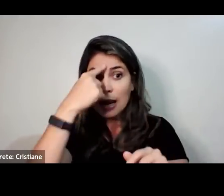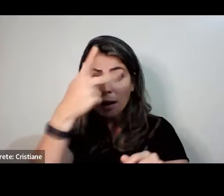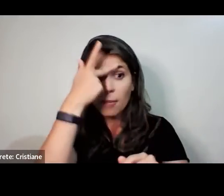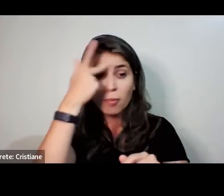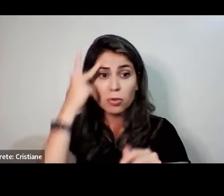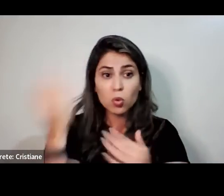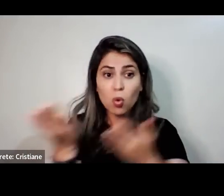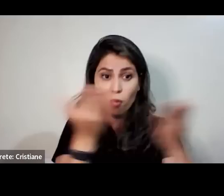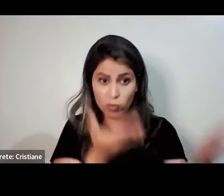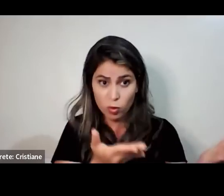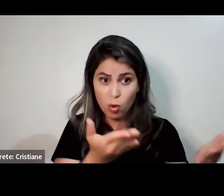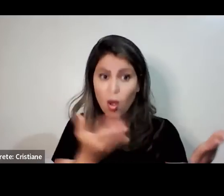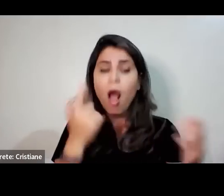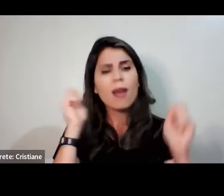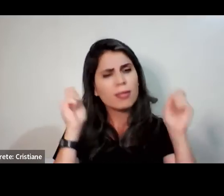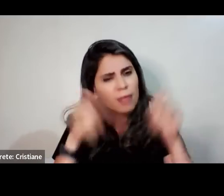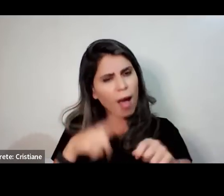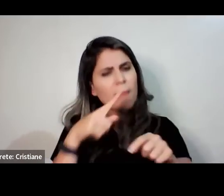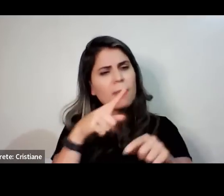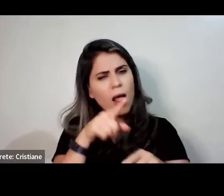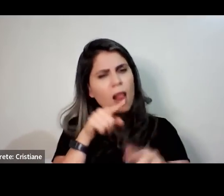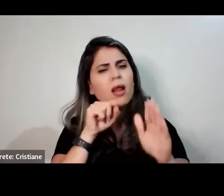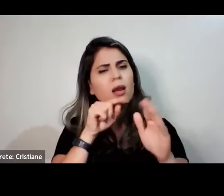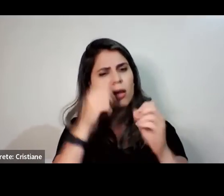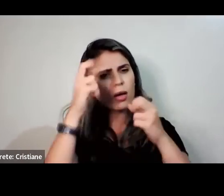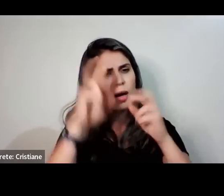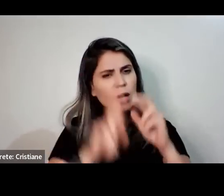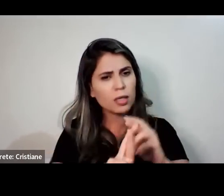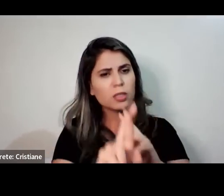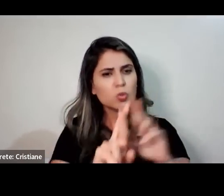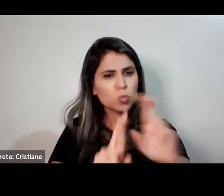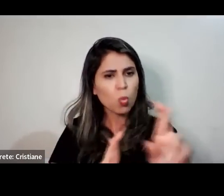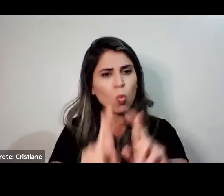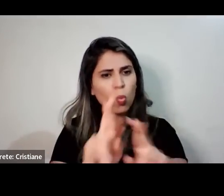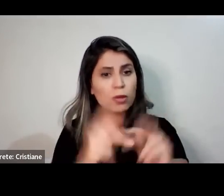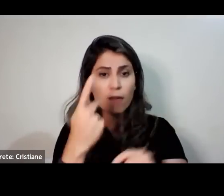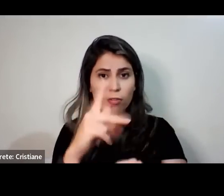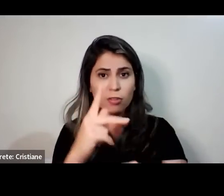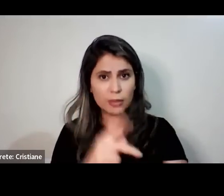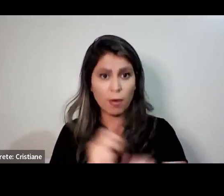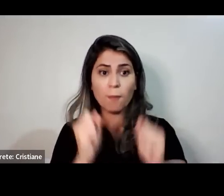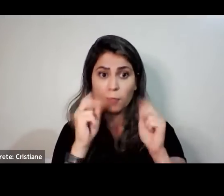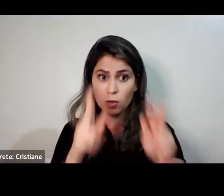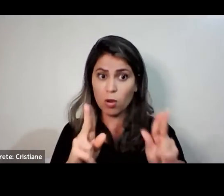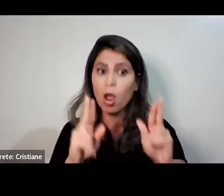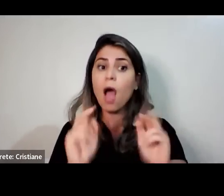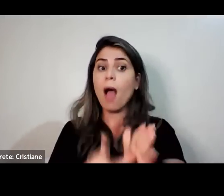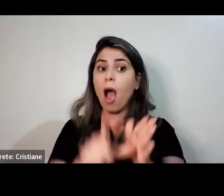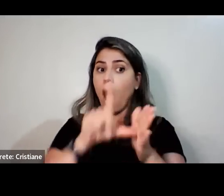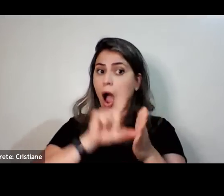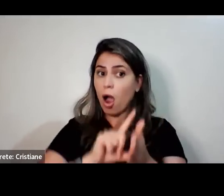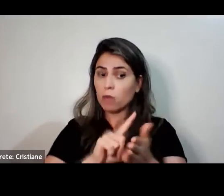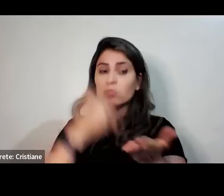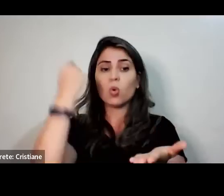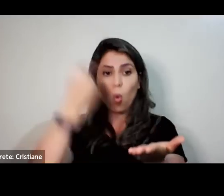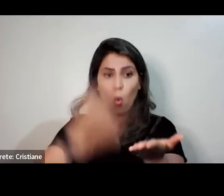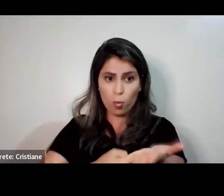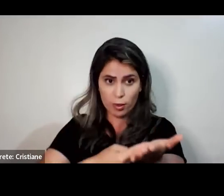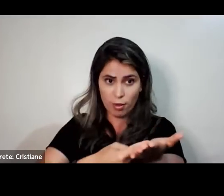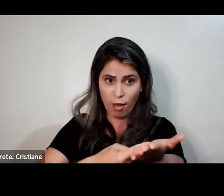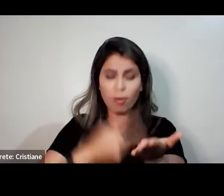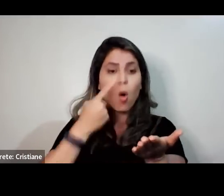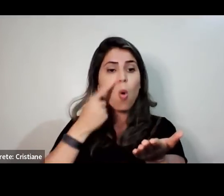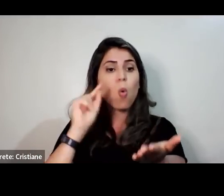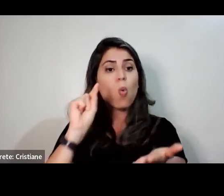dúvida. agora é o seguinte, vamos deixar combinados aqui. Nós vamos esclarecer as